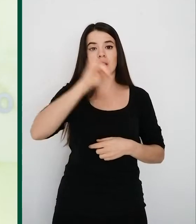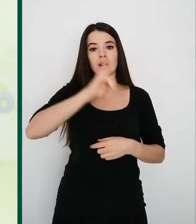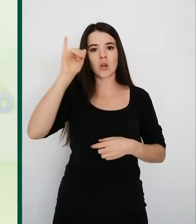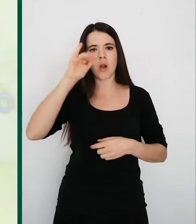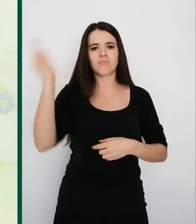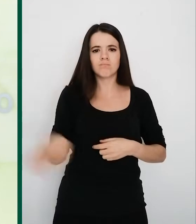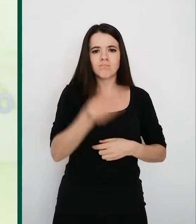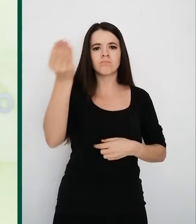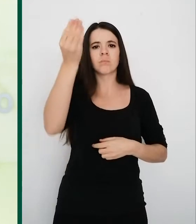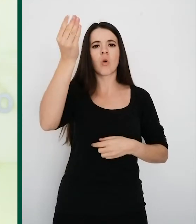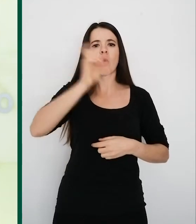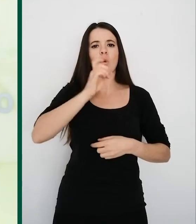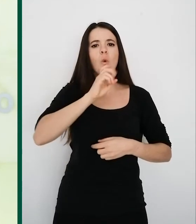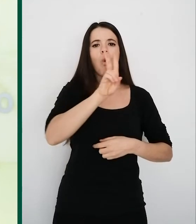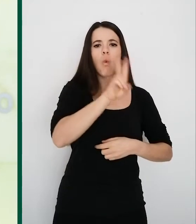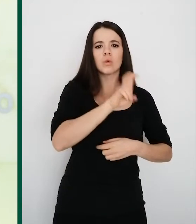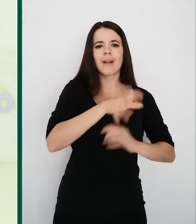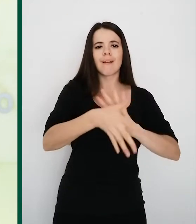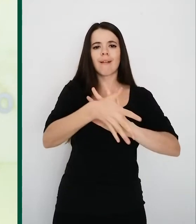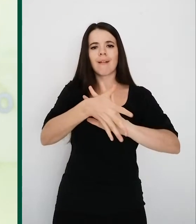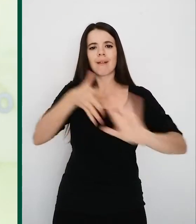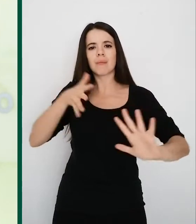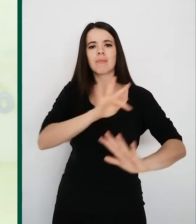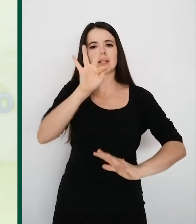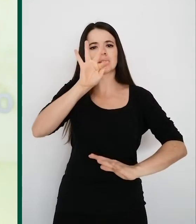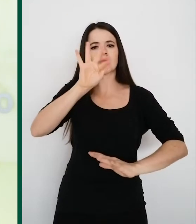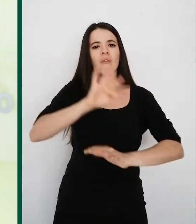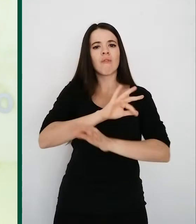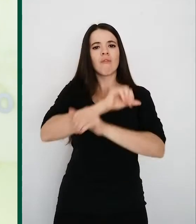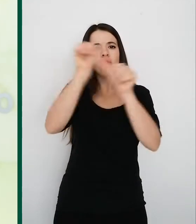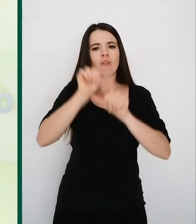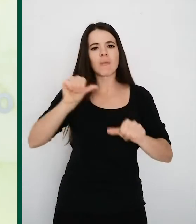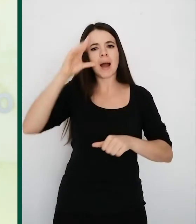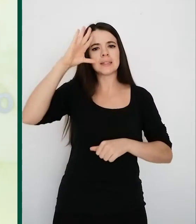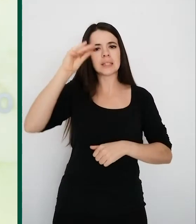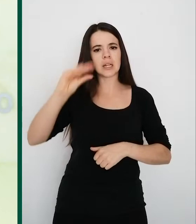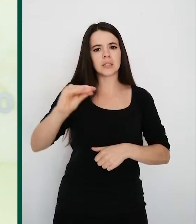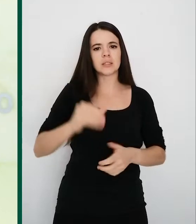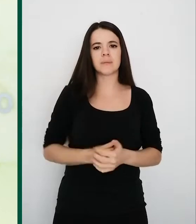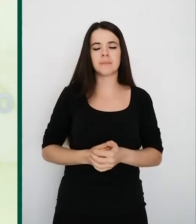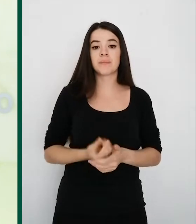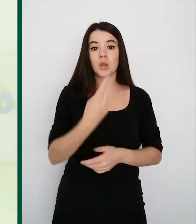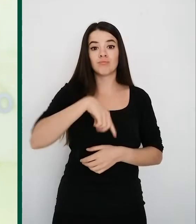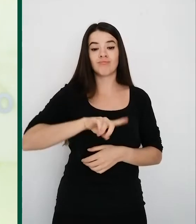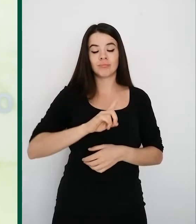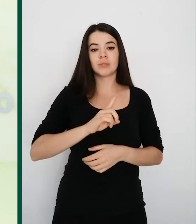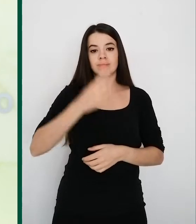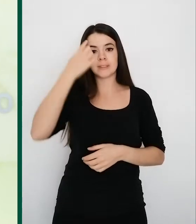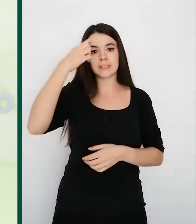forma más eficaz, rápida e inteligente posible. Somos conscientes del momento duro y